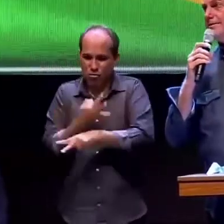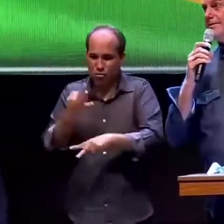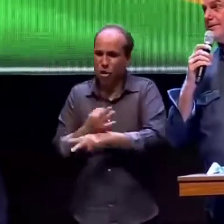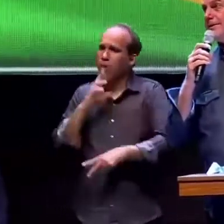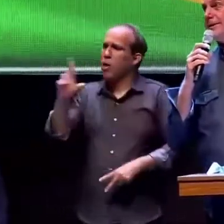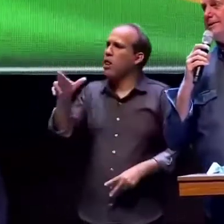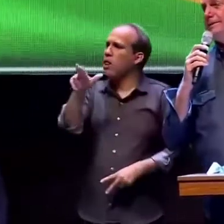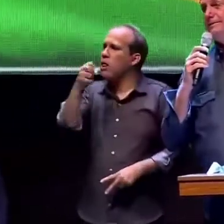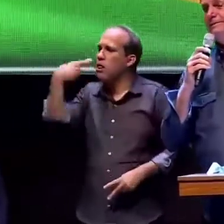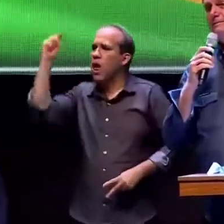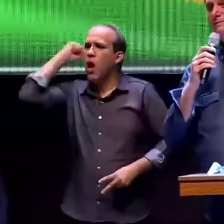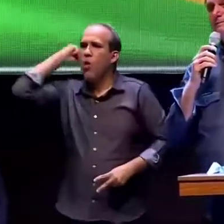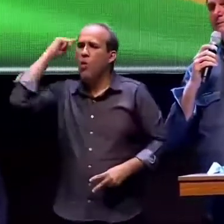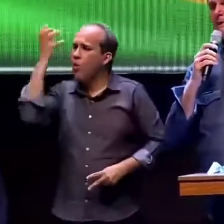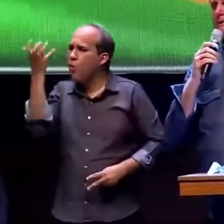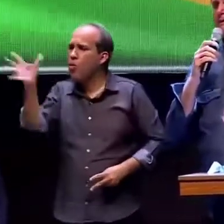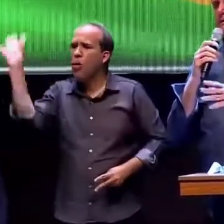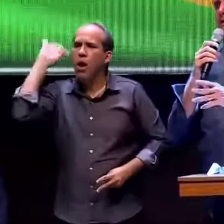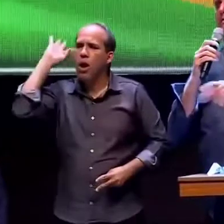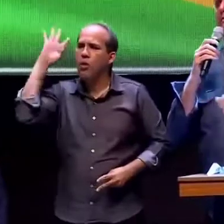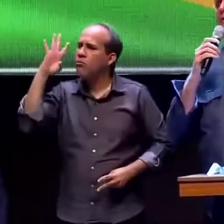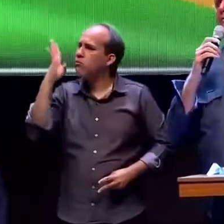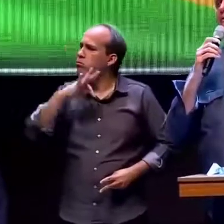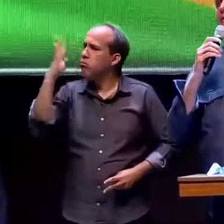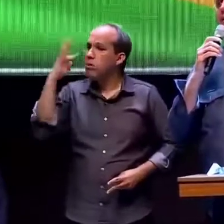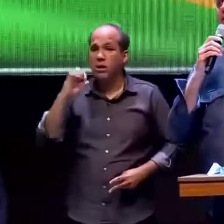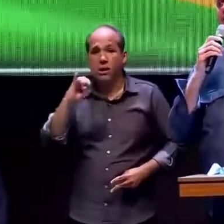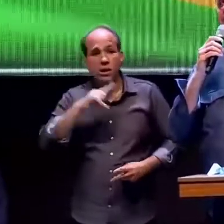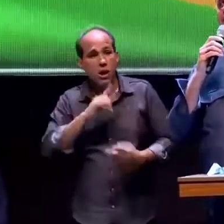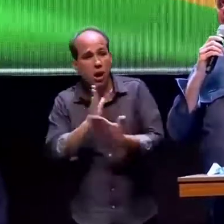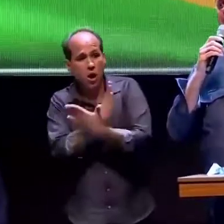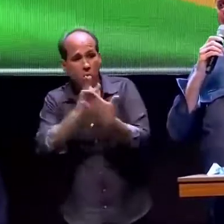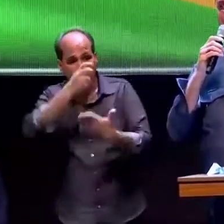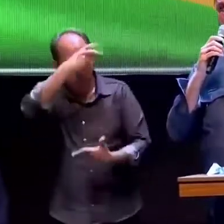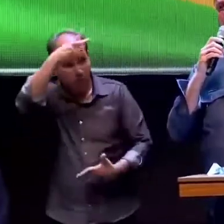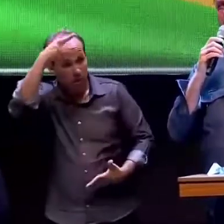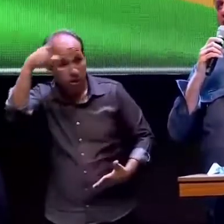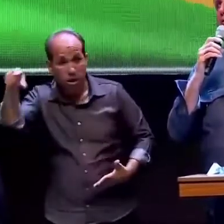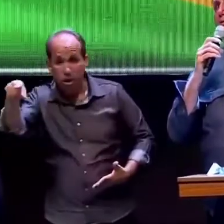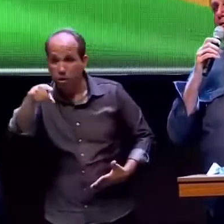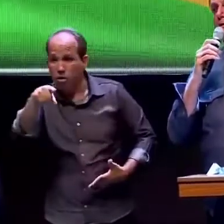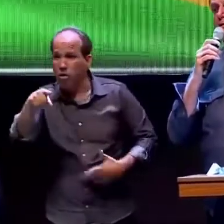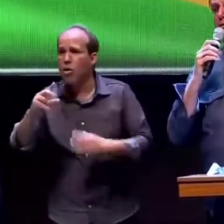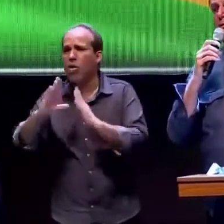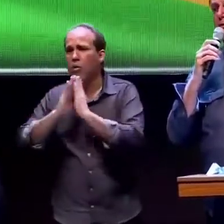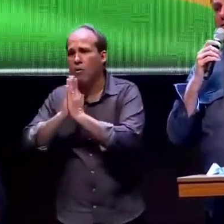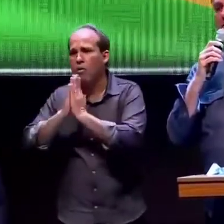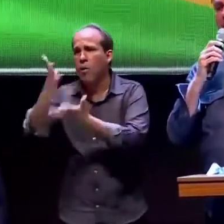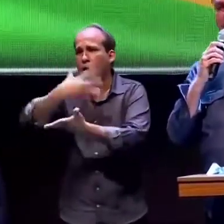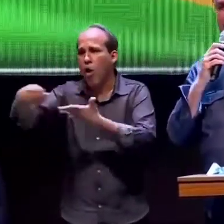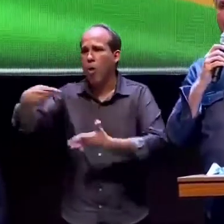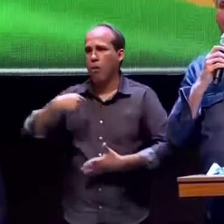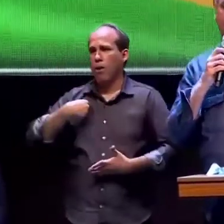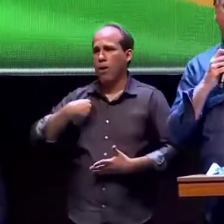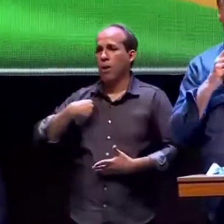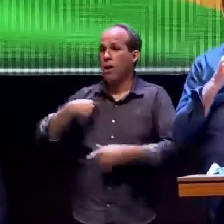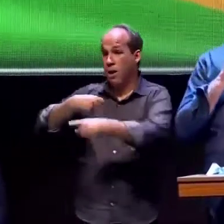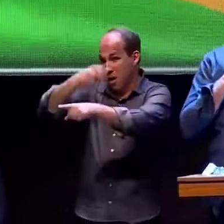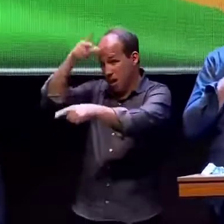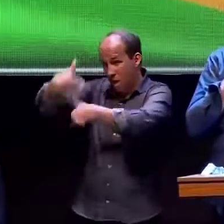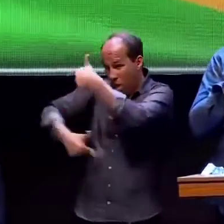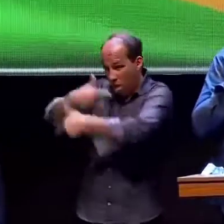não vou ceder se tem algum prefeito aqui multiplique por mil o que você passa